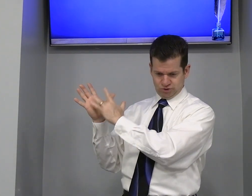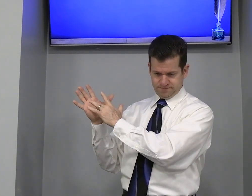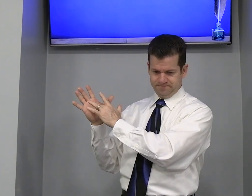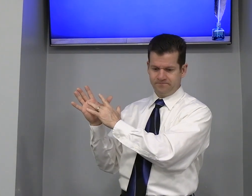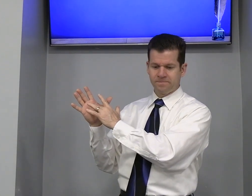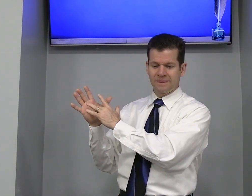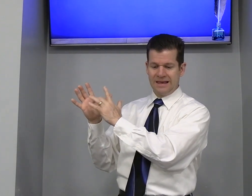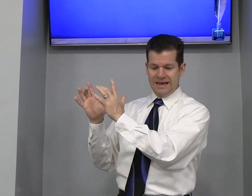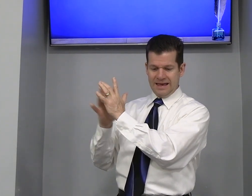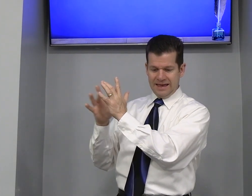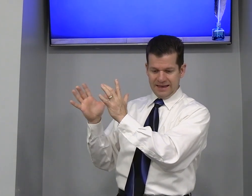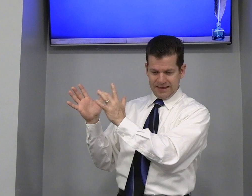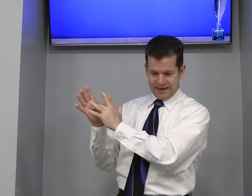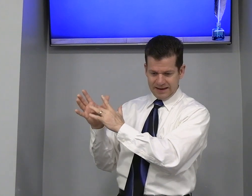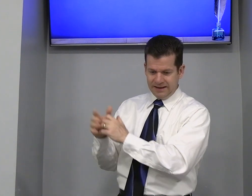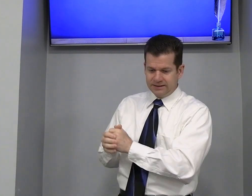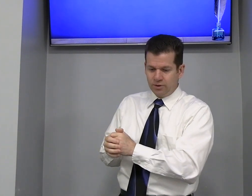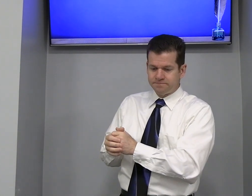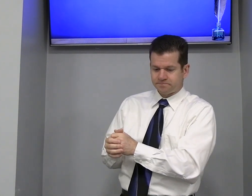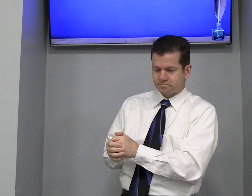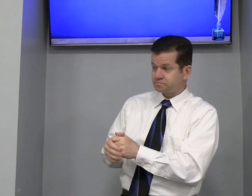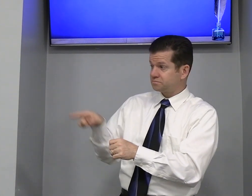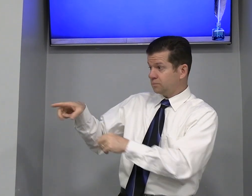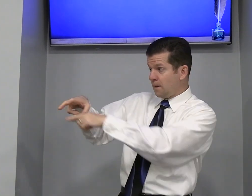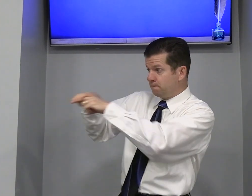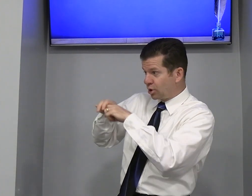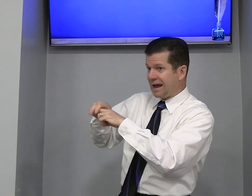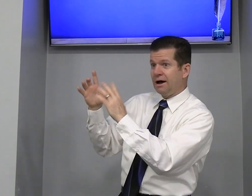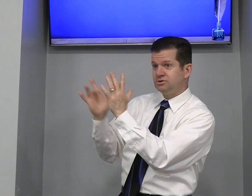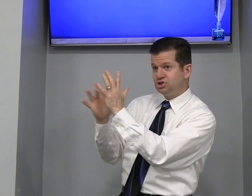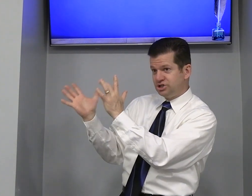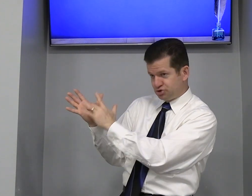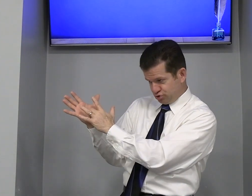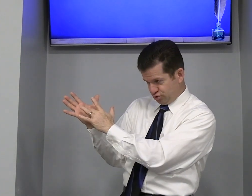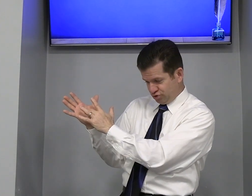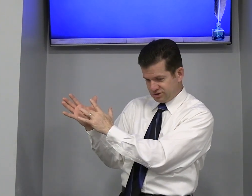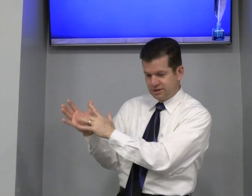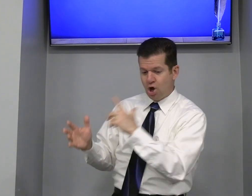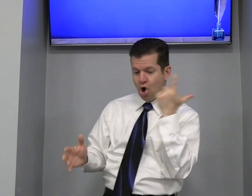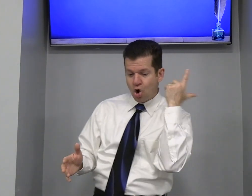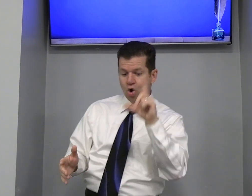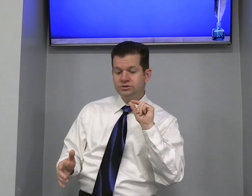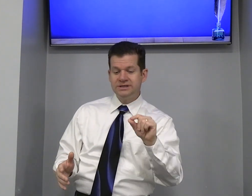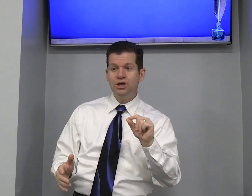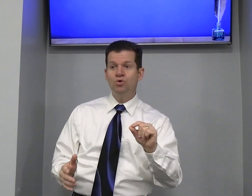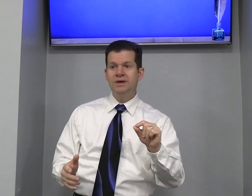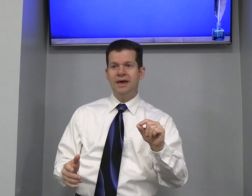Ele Então Por causa De Jesus Conseguiu O que?